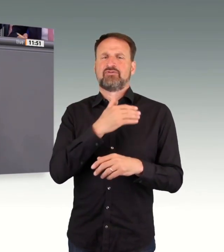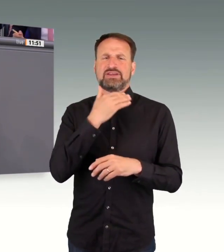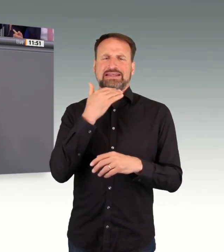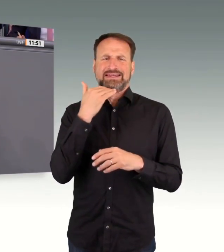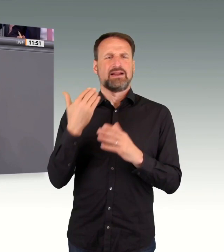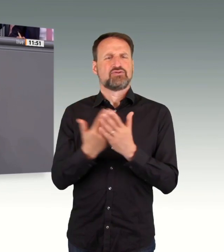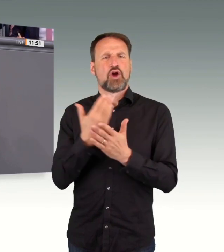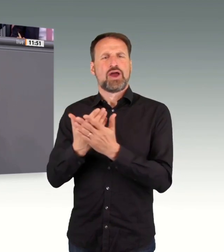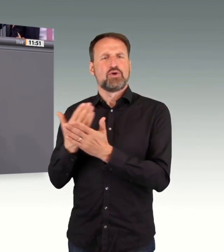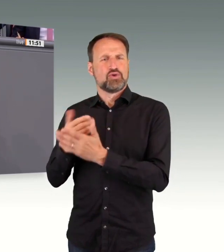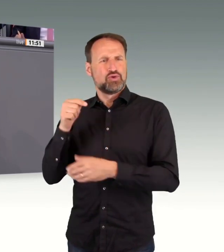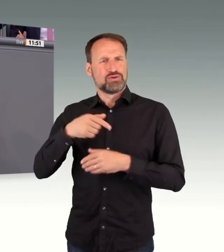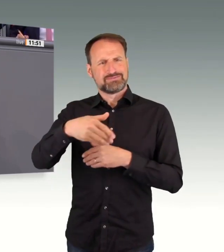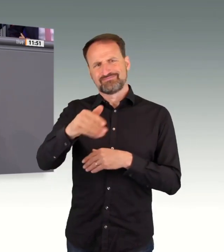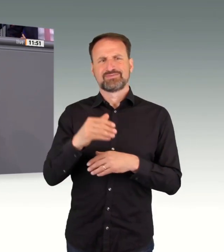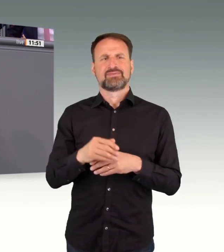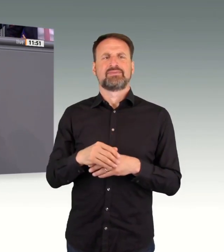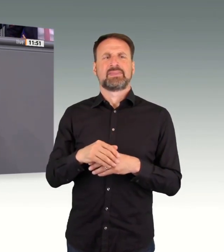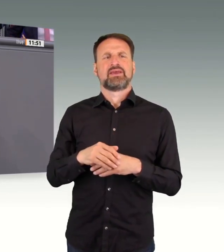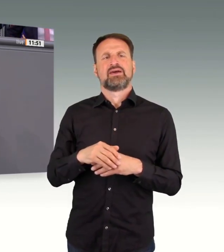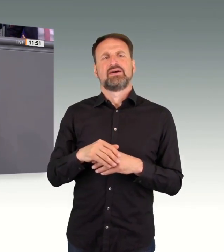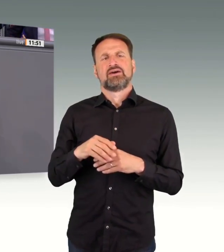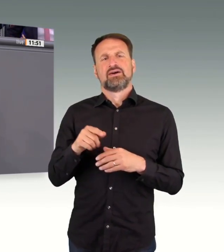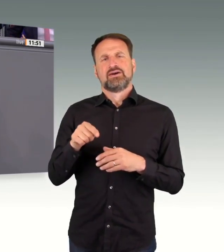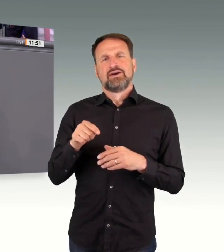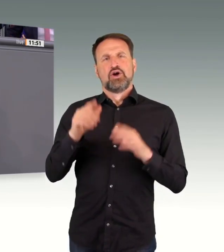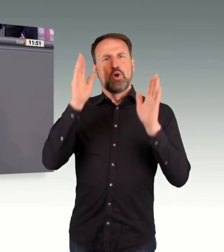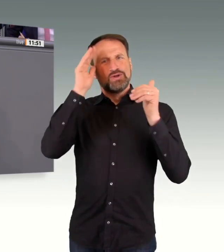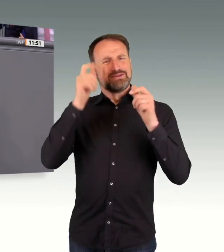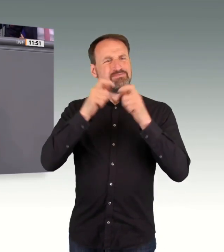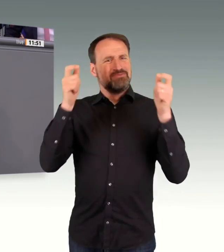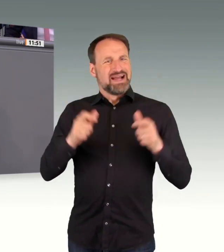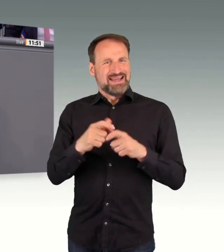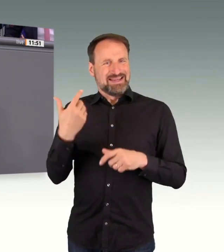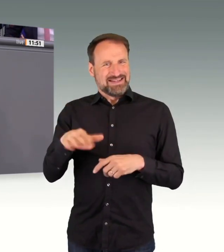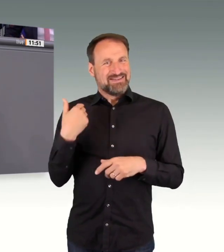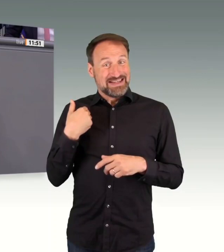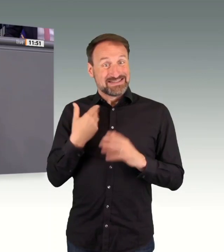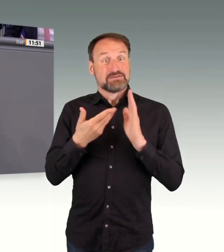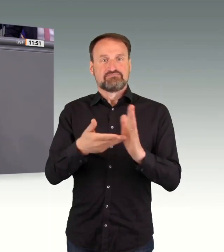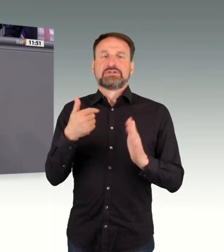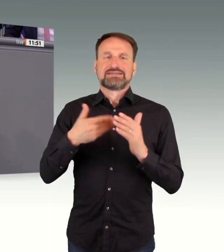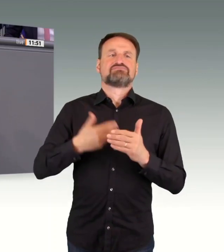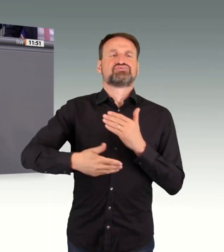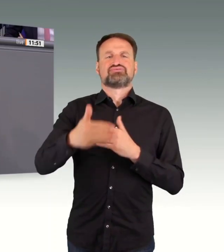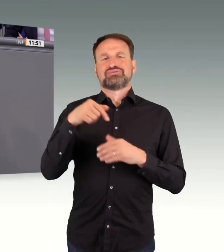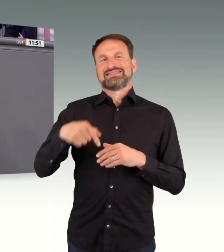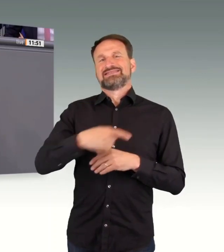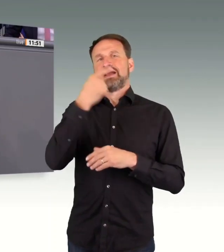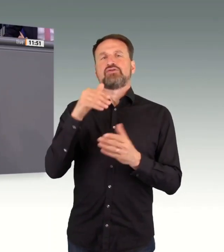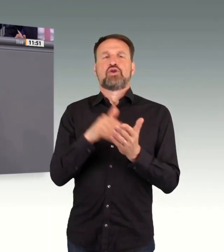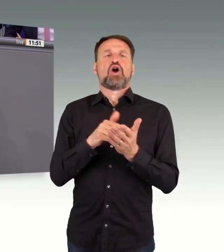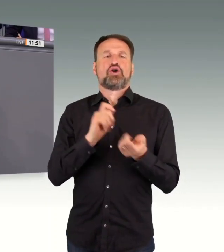Genehmigungsverfahren stapeln. Es ist Realität, dass diese Papierakten jahrelang von Büro zu Büro gereicht werden. Diese Verfahren müssen